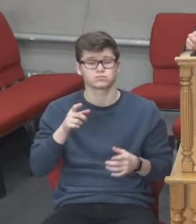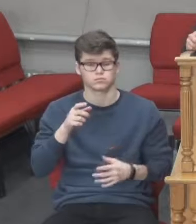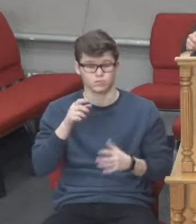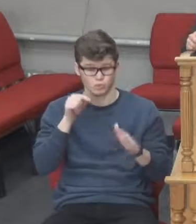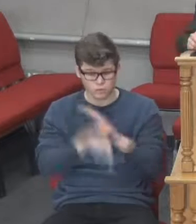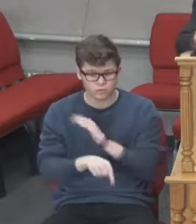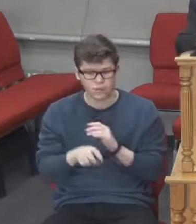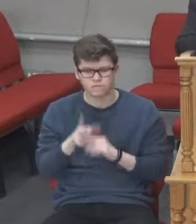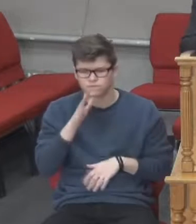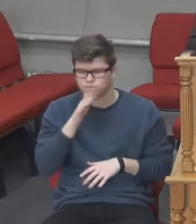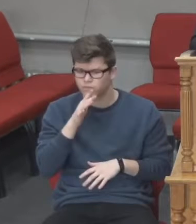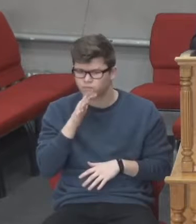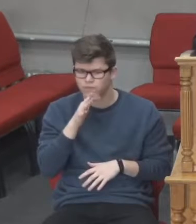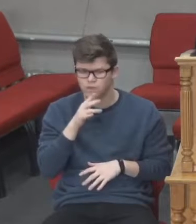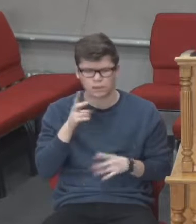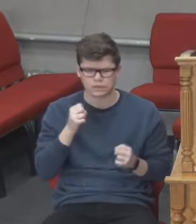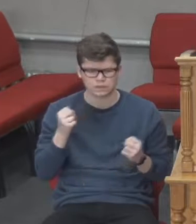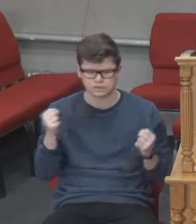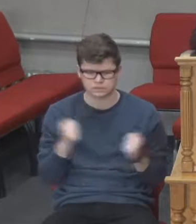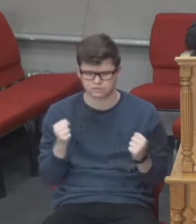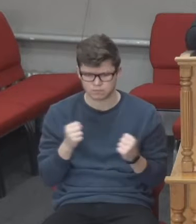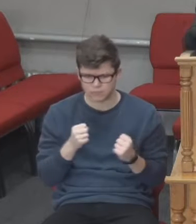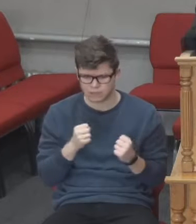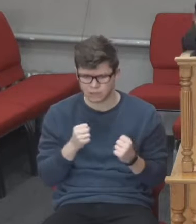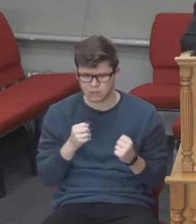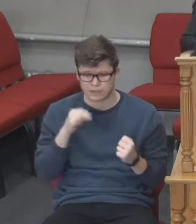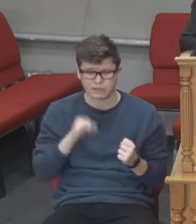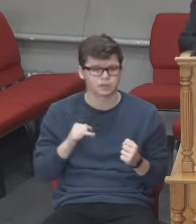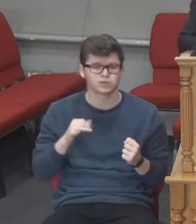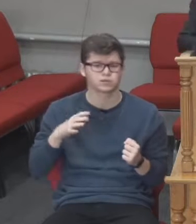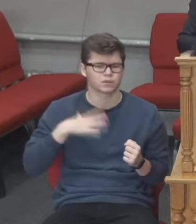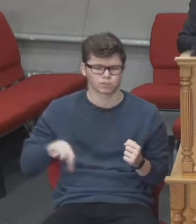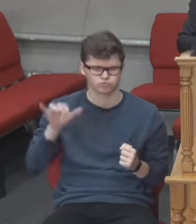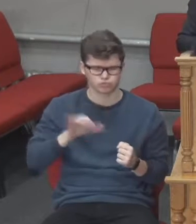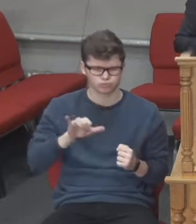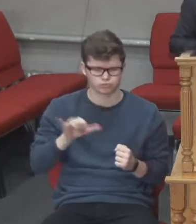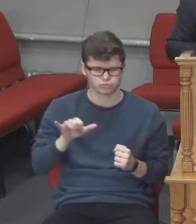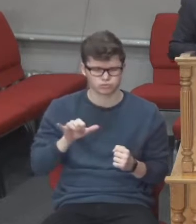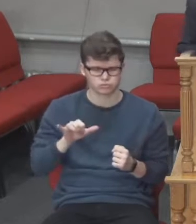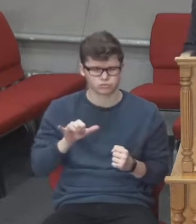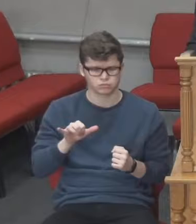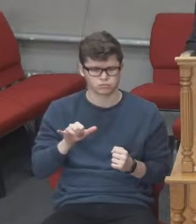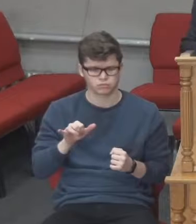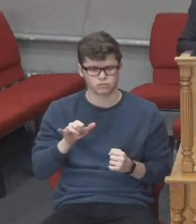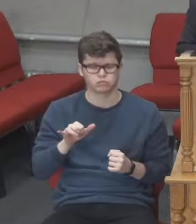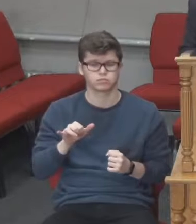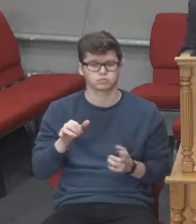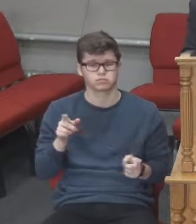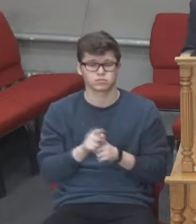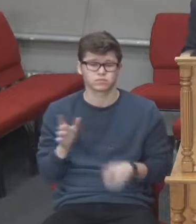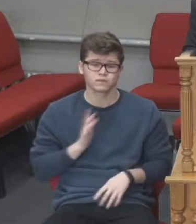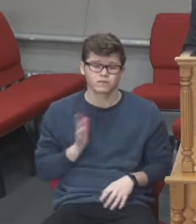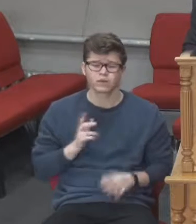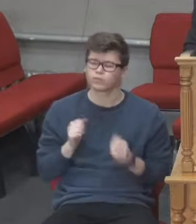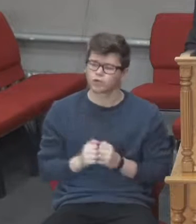суботу. Відкладемо, дорогі друзі, молитви навколо світу. Буває, так хочеться помолитися про